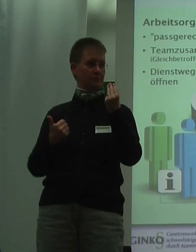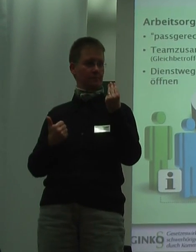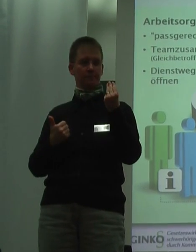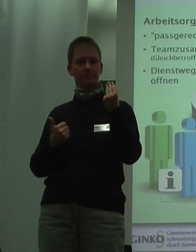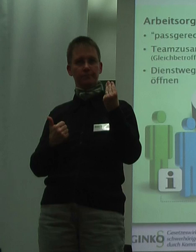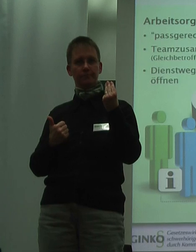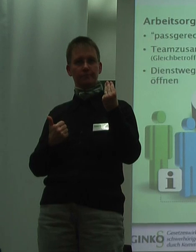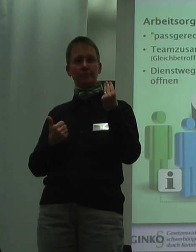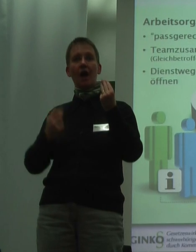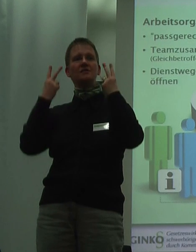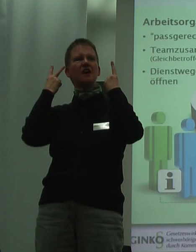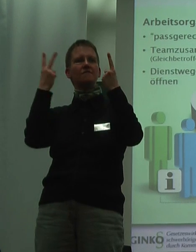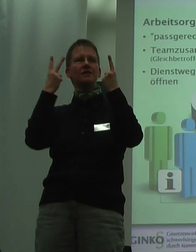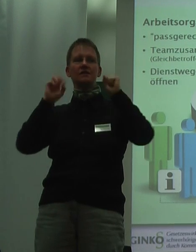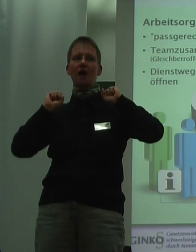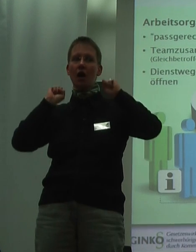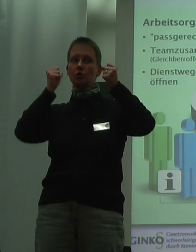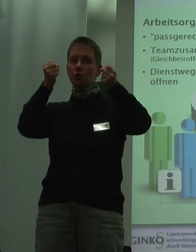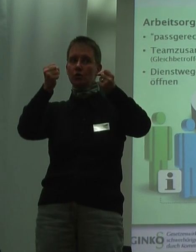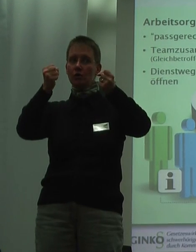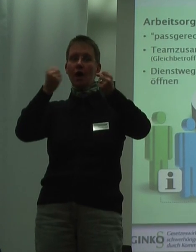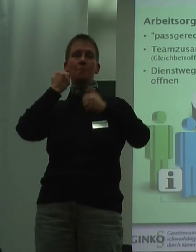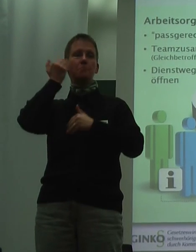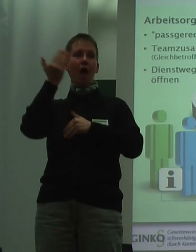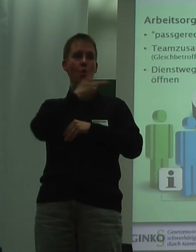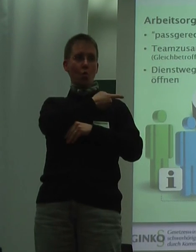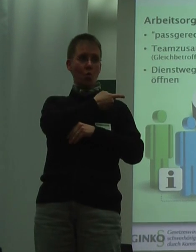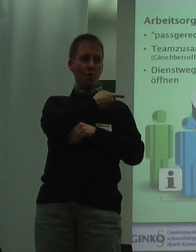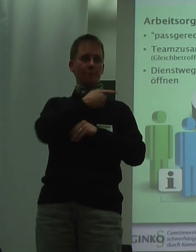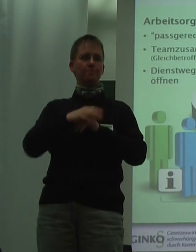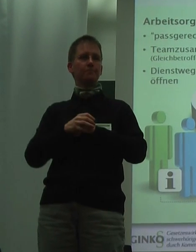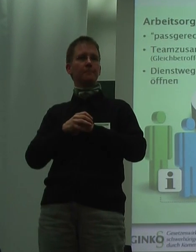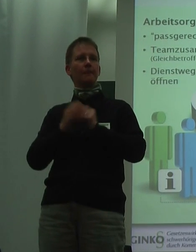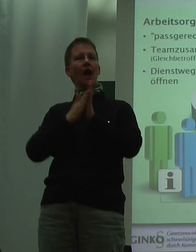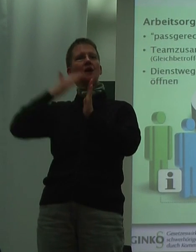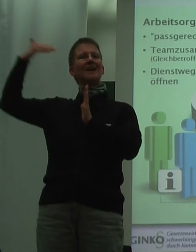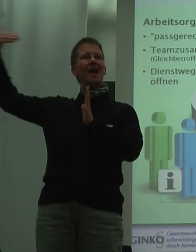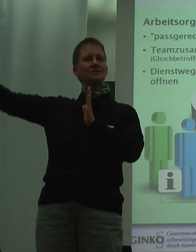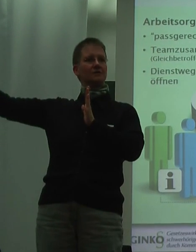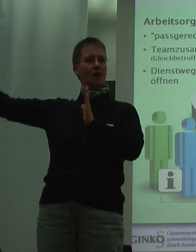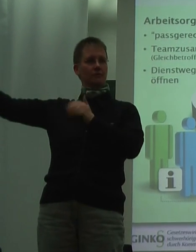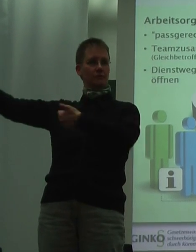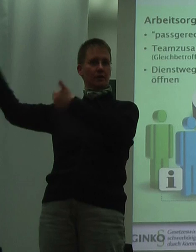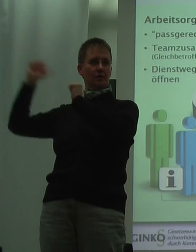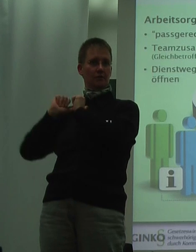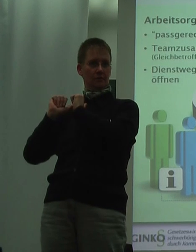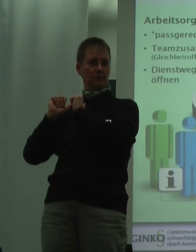Richtige Akteure, die blau, sind externe Akteure, sind hingegen